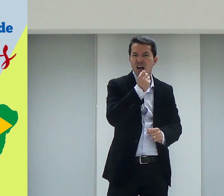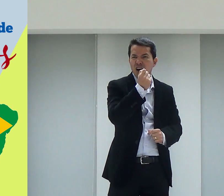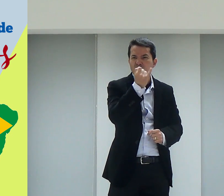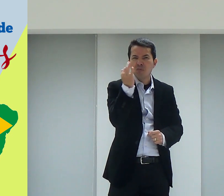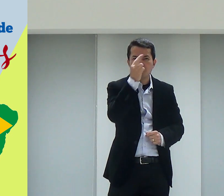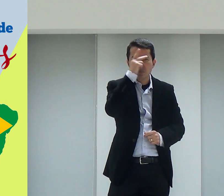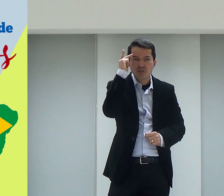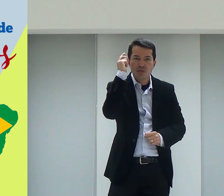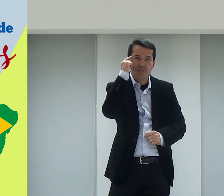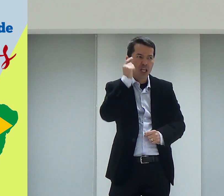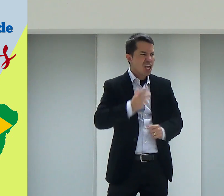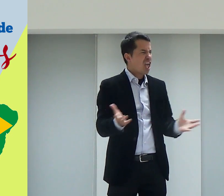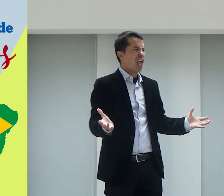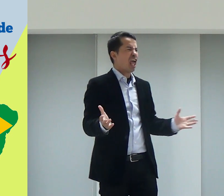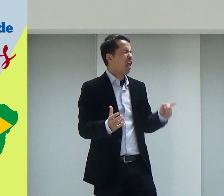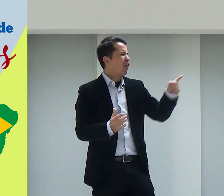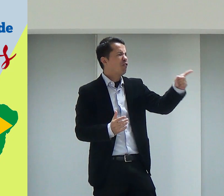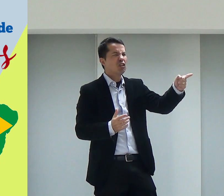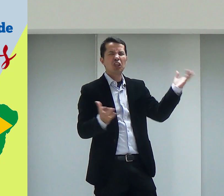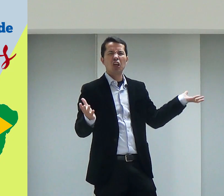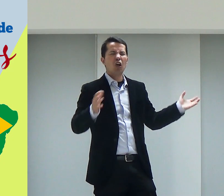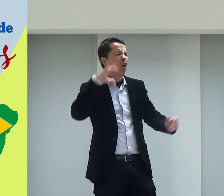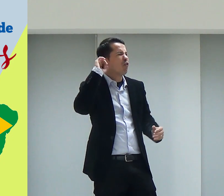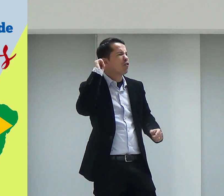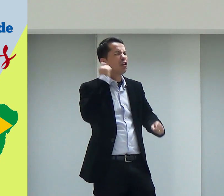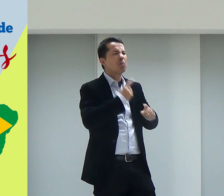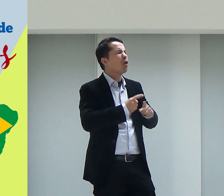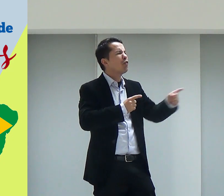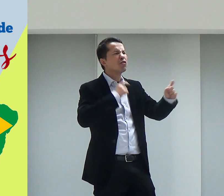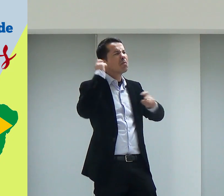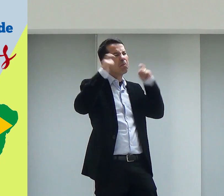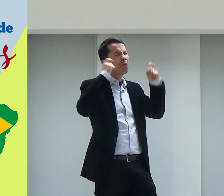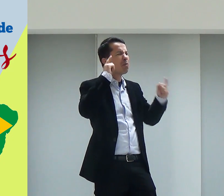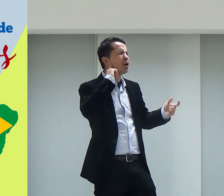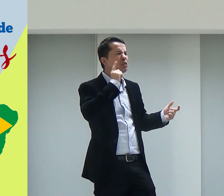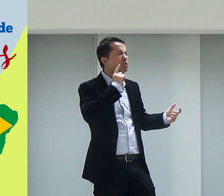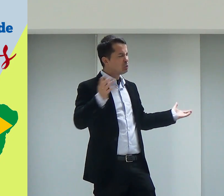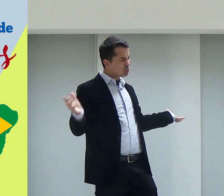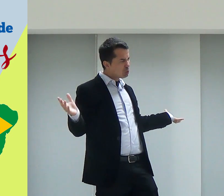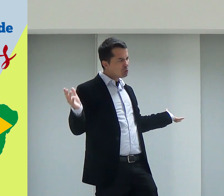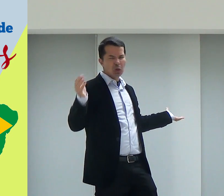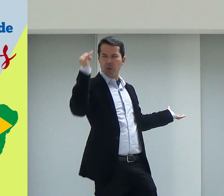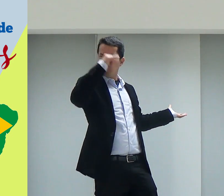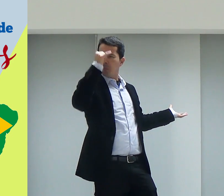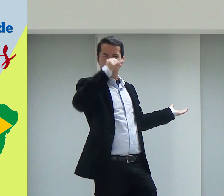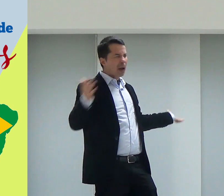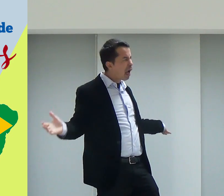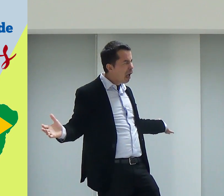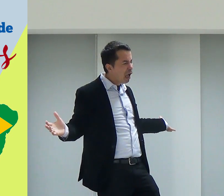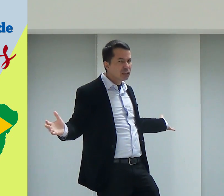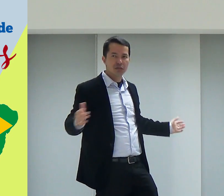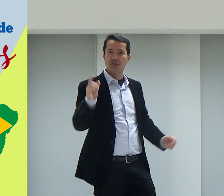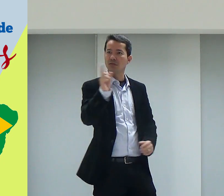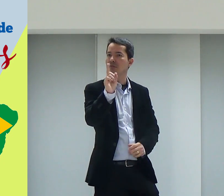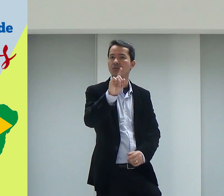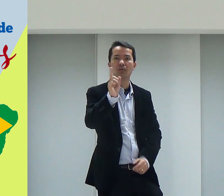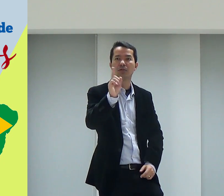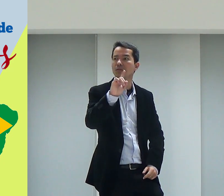Você sabia que tem algumas pessoas que pensam, né? Mas você é ouvinte. Por que você está preocupado com o surdo? Ai, que bombeira.